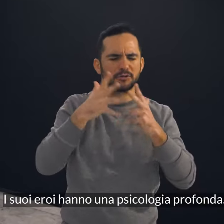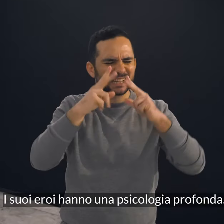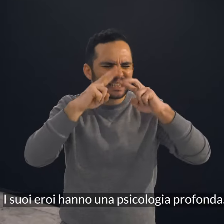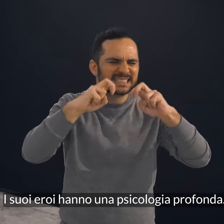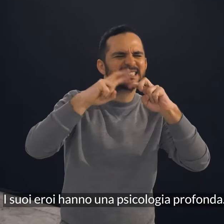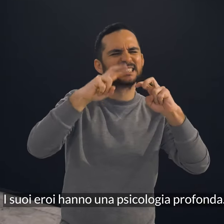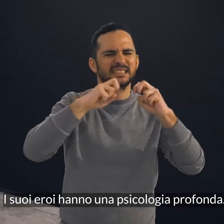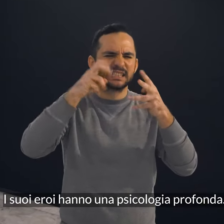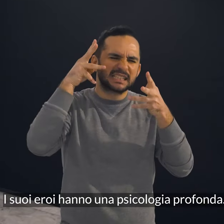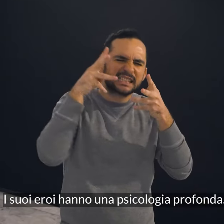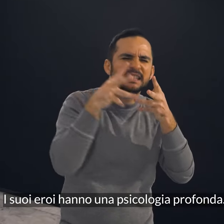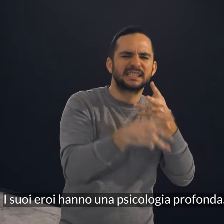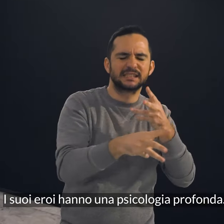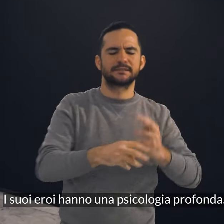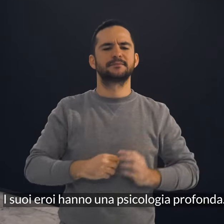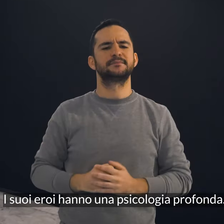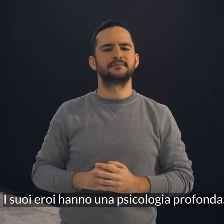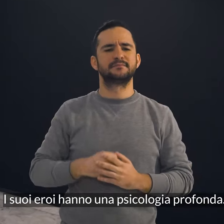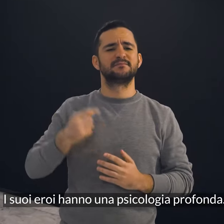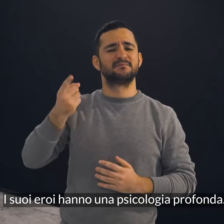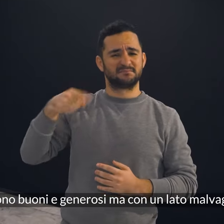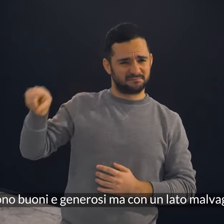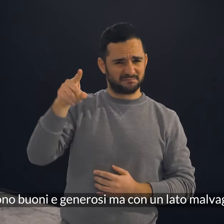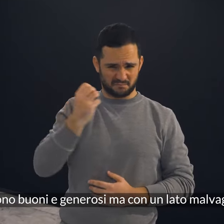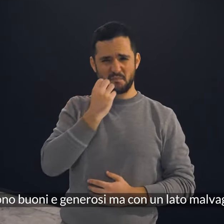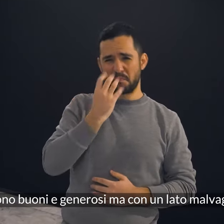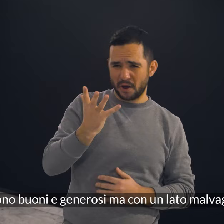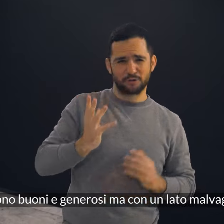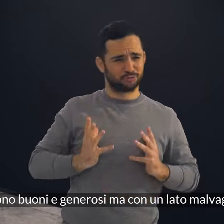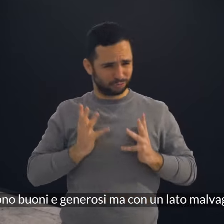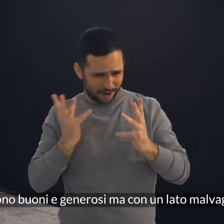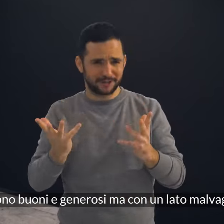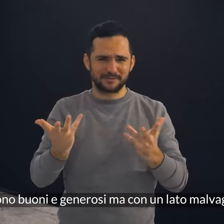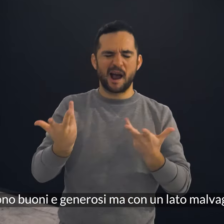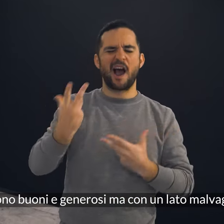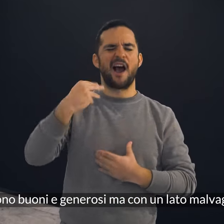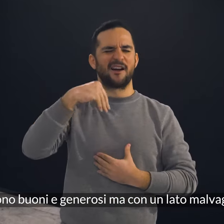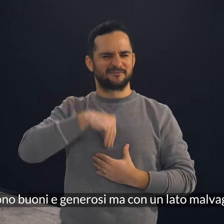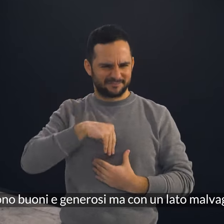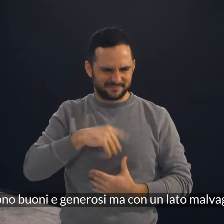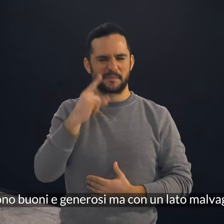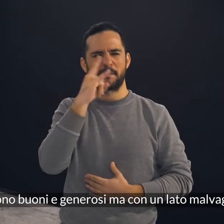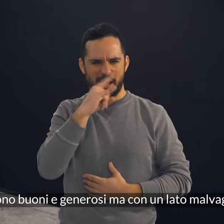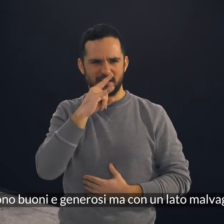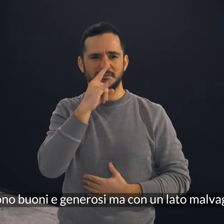eroi hanno una psicologia profonda. Sono buoni e generosi, ma con un lato malvagio.